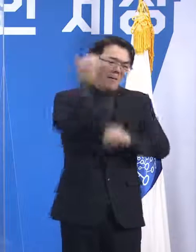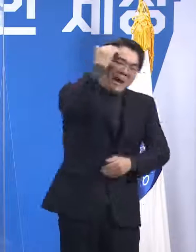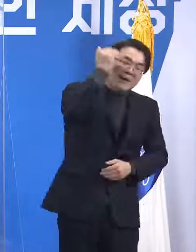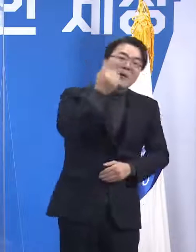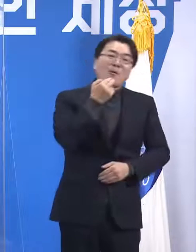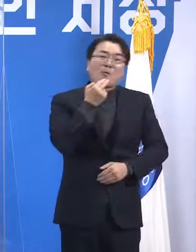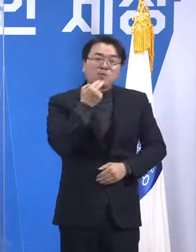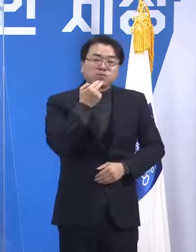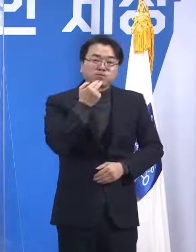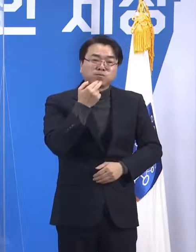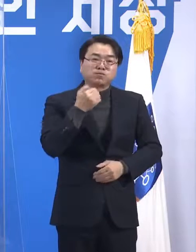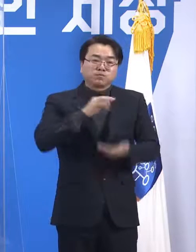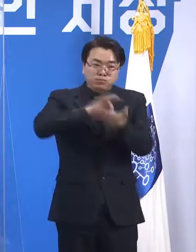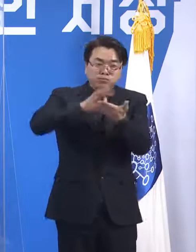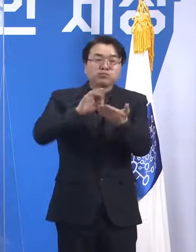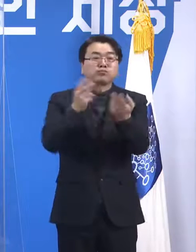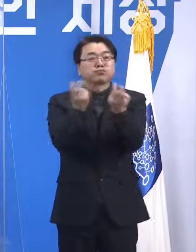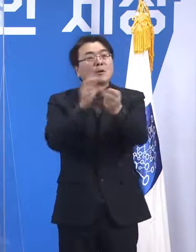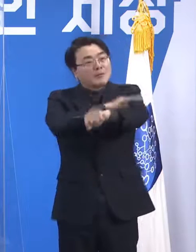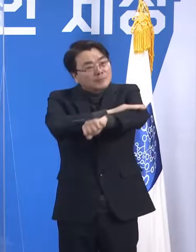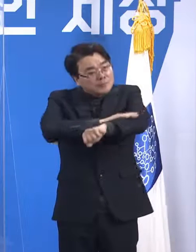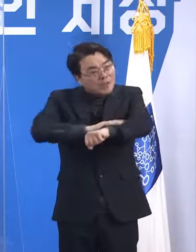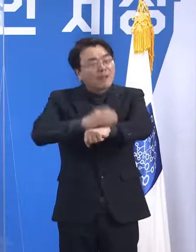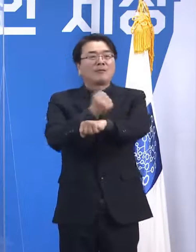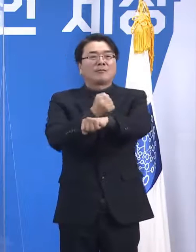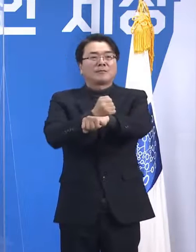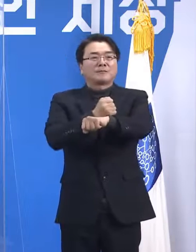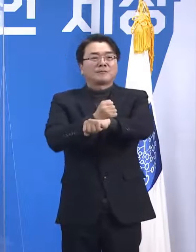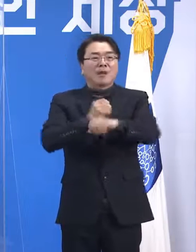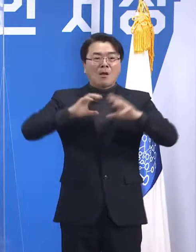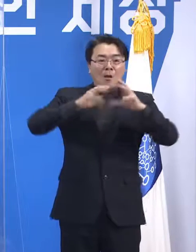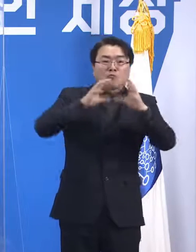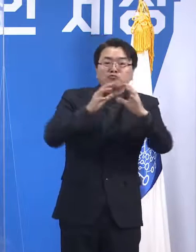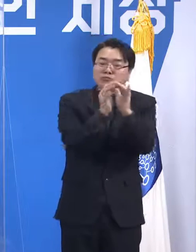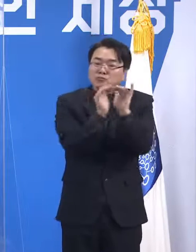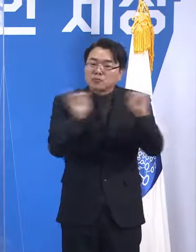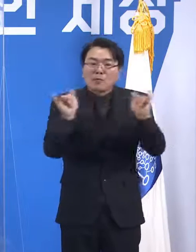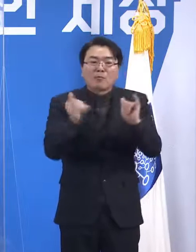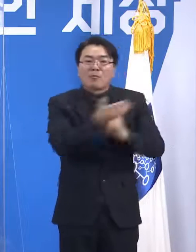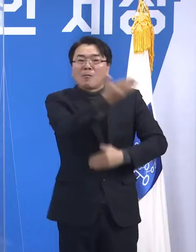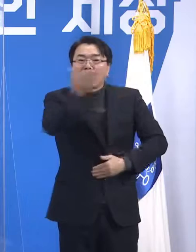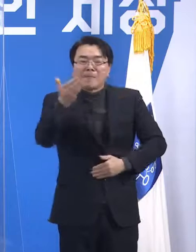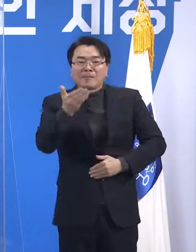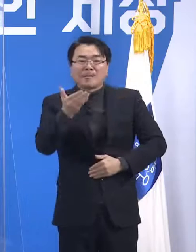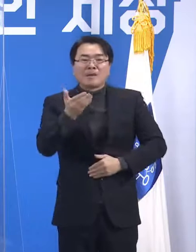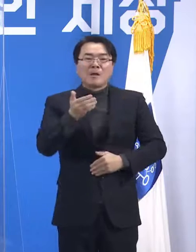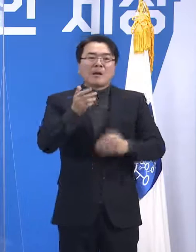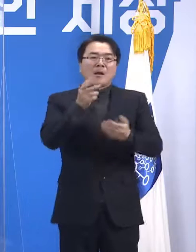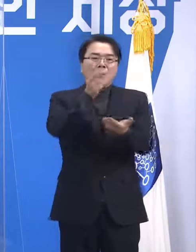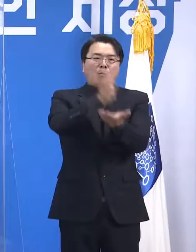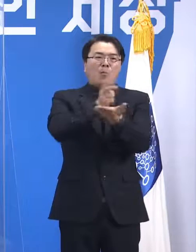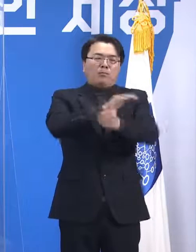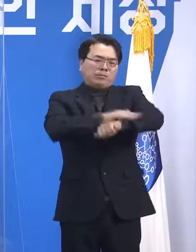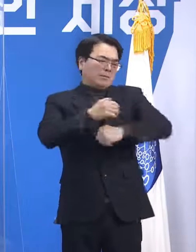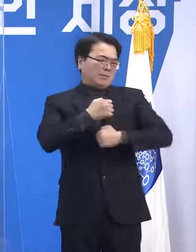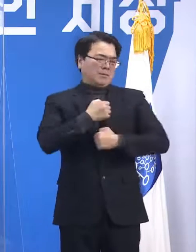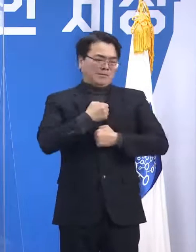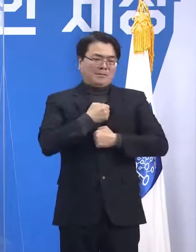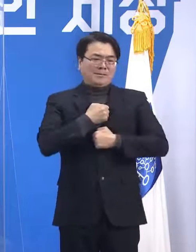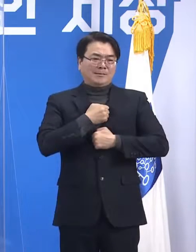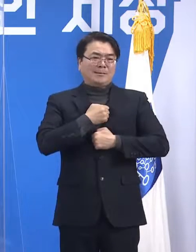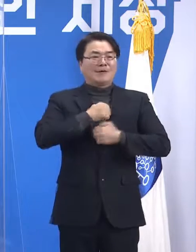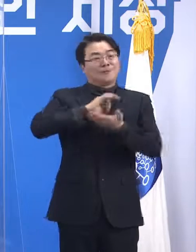지금까지도 우리 국민들께서 방역에 크게 방해되지 않게 방역수치를 준수하면서 소비를 잘 해오셨기 때문에